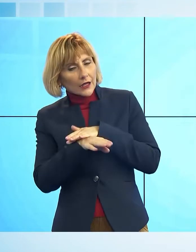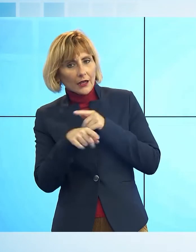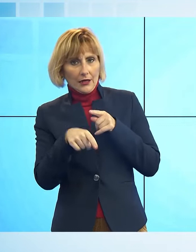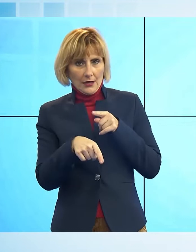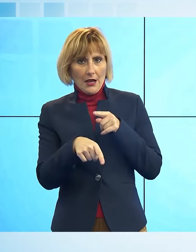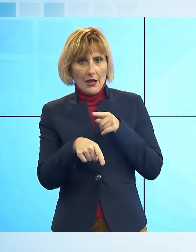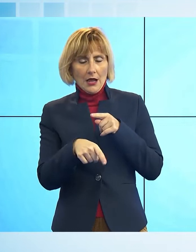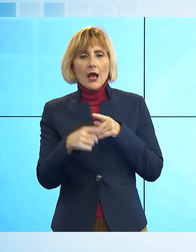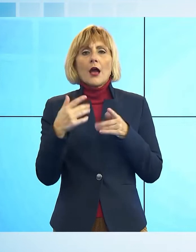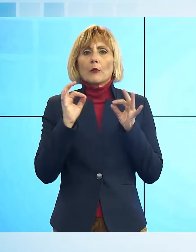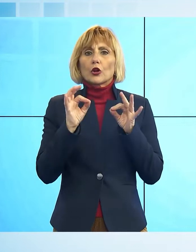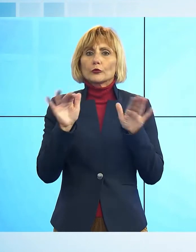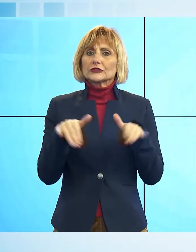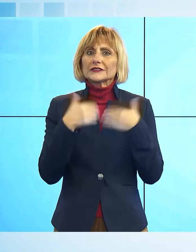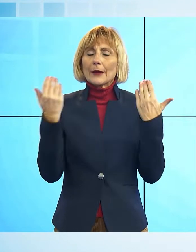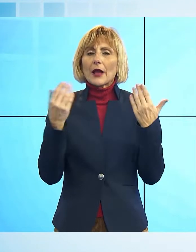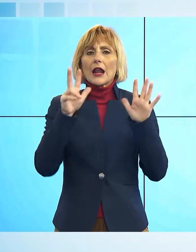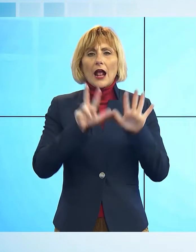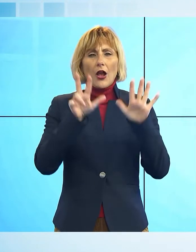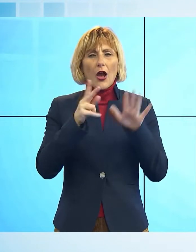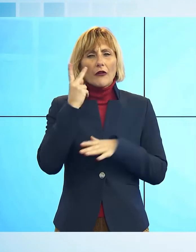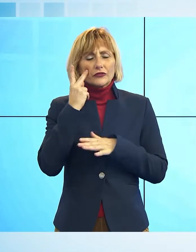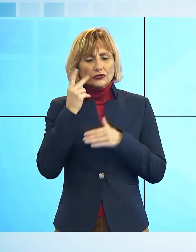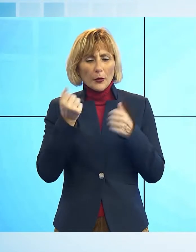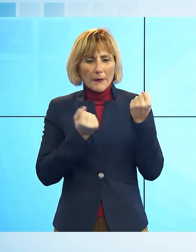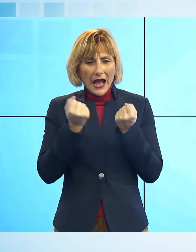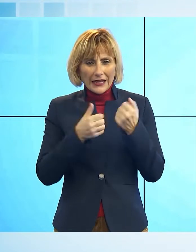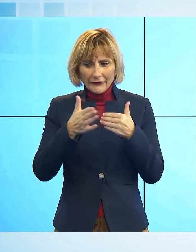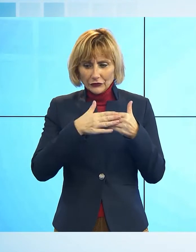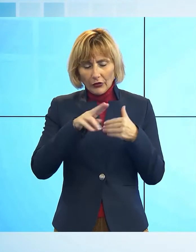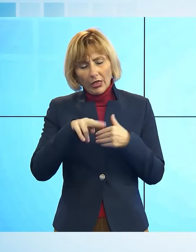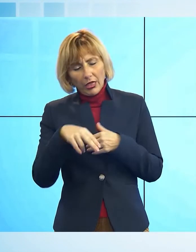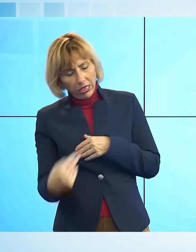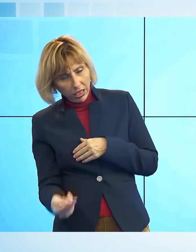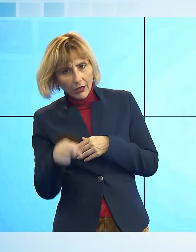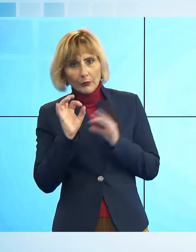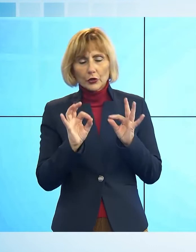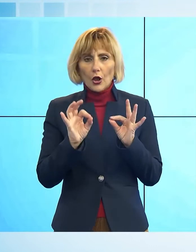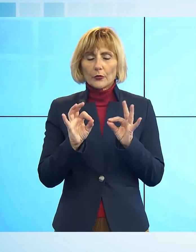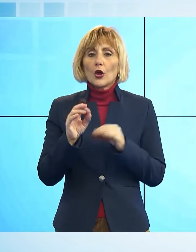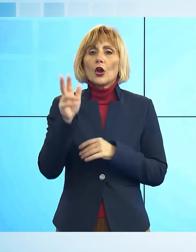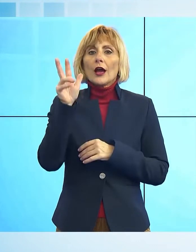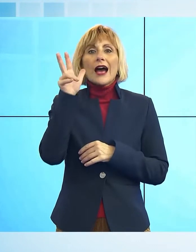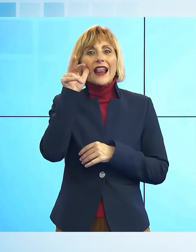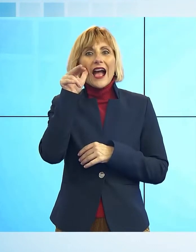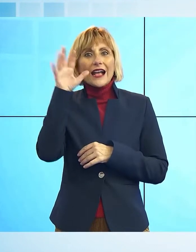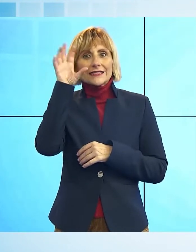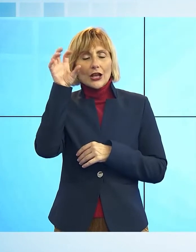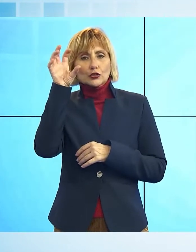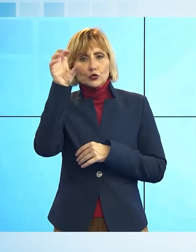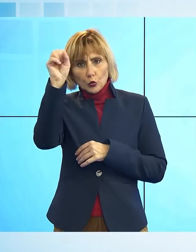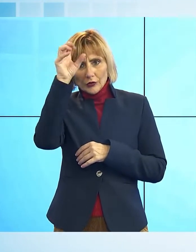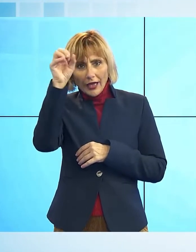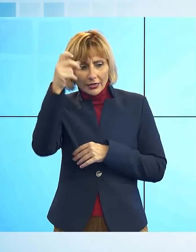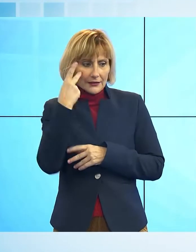è stato visto accacciarsi a terra vicino alla vettura da una studentessa che andava a scuola e sono stati allertati i soccorsi,